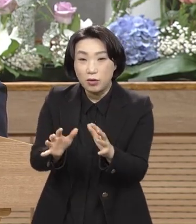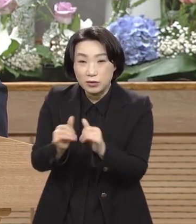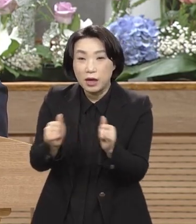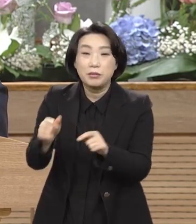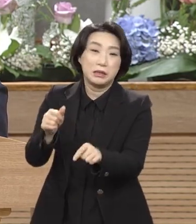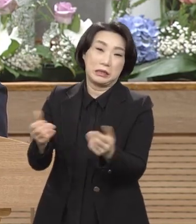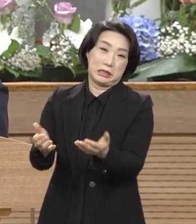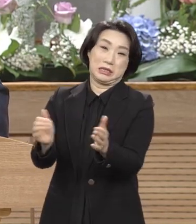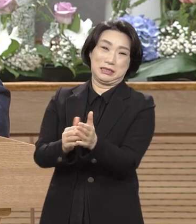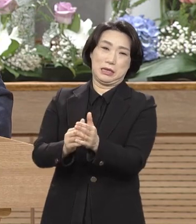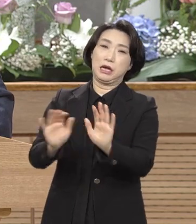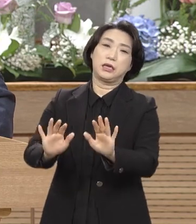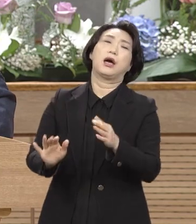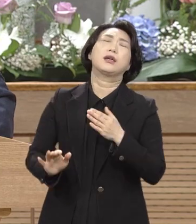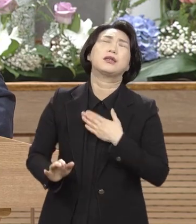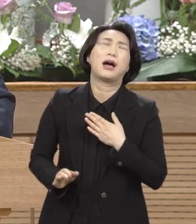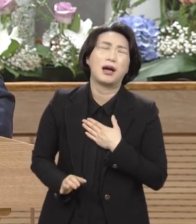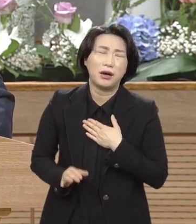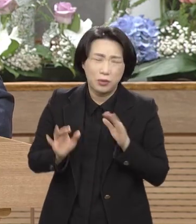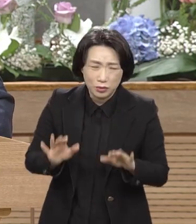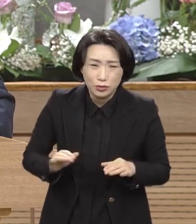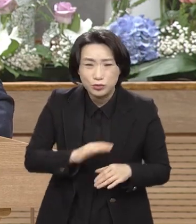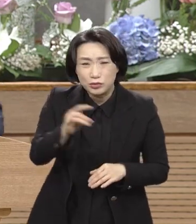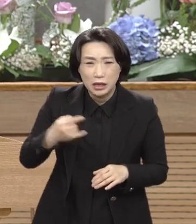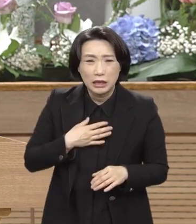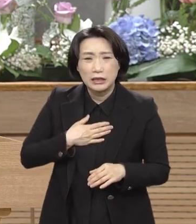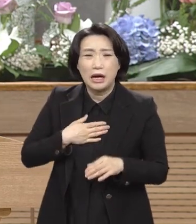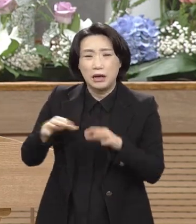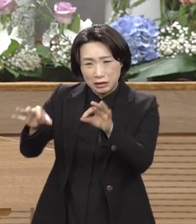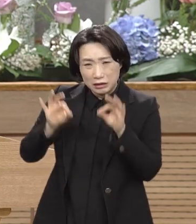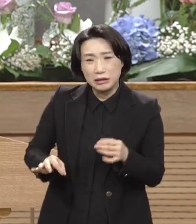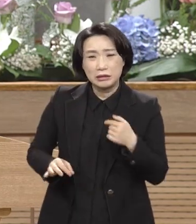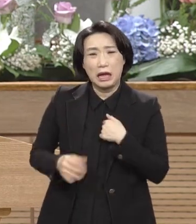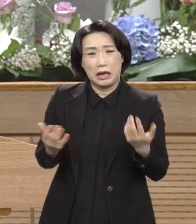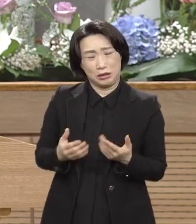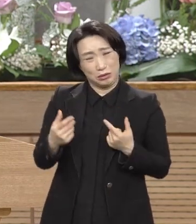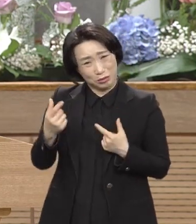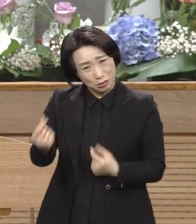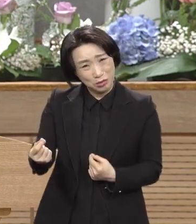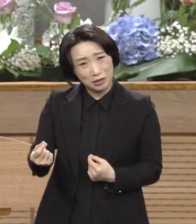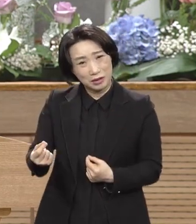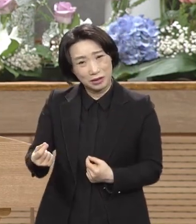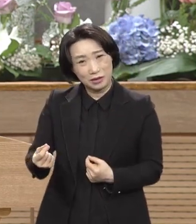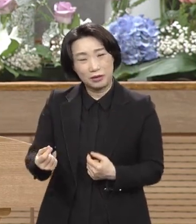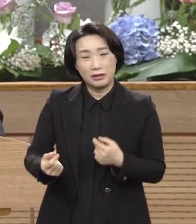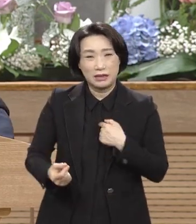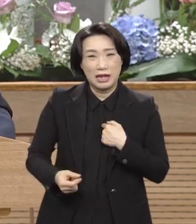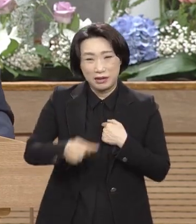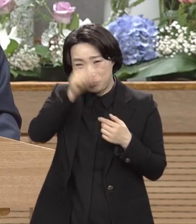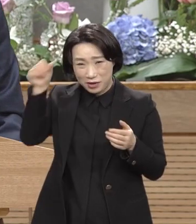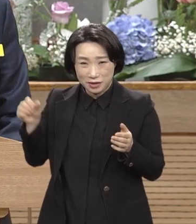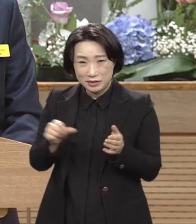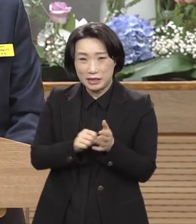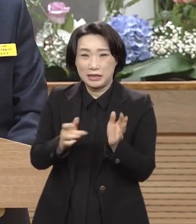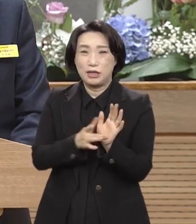얘기가 아니라 바로 오늘 우리의 얘기라 이 말입니다. 나는 내 평생 예수만 택하리라.